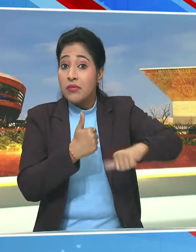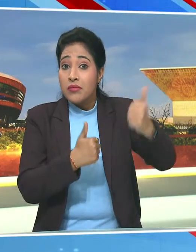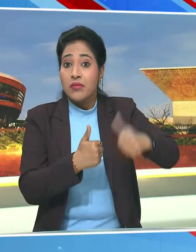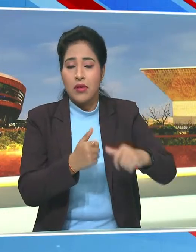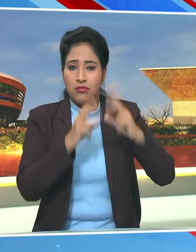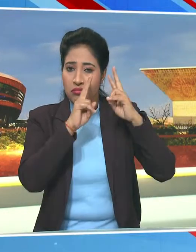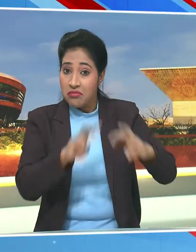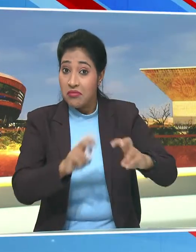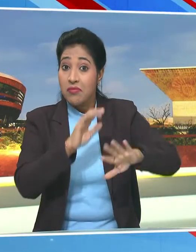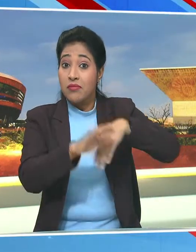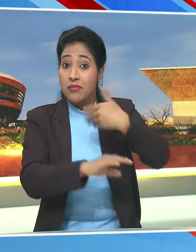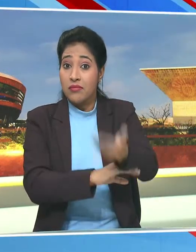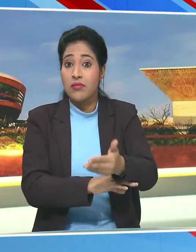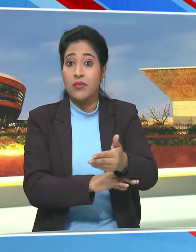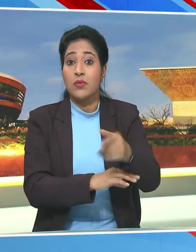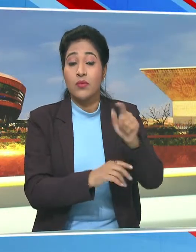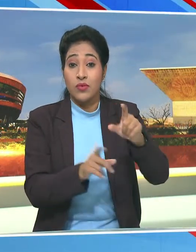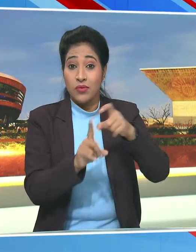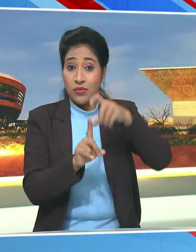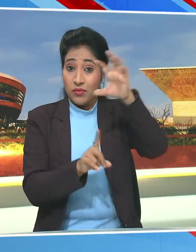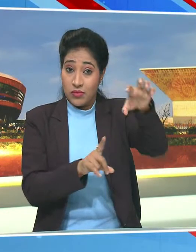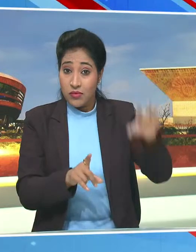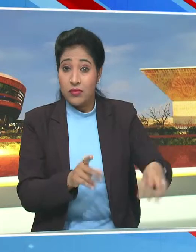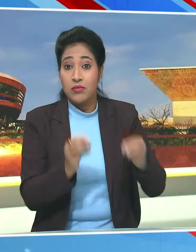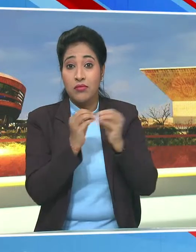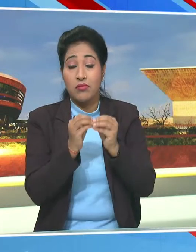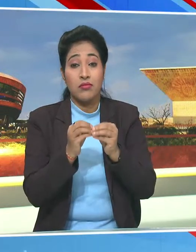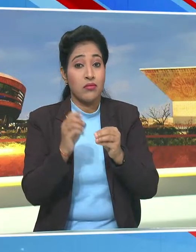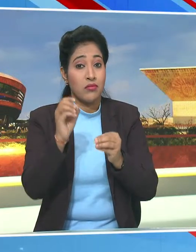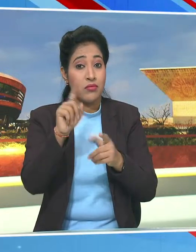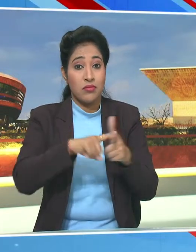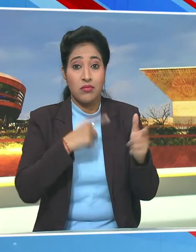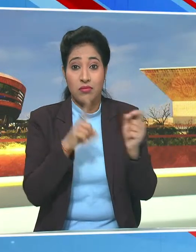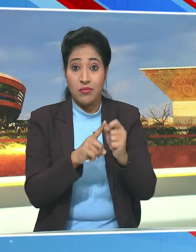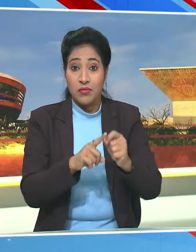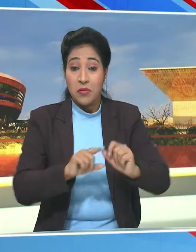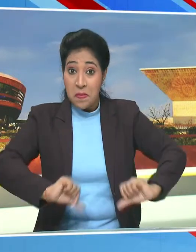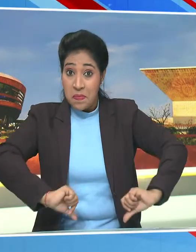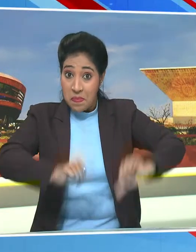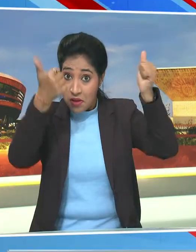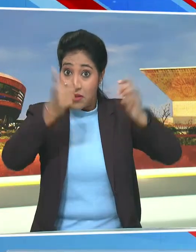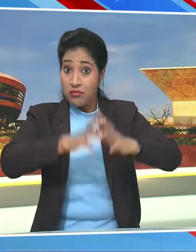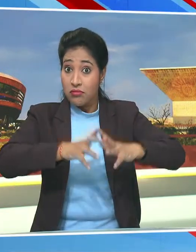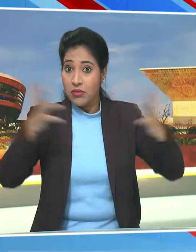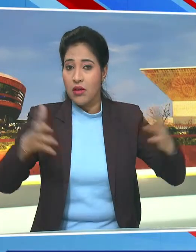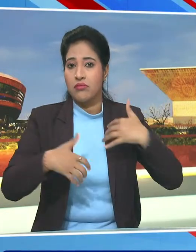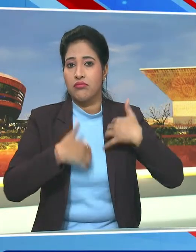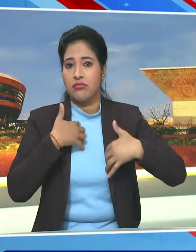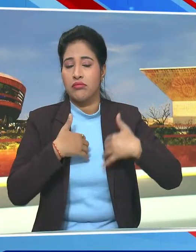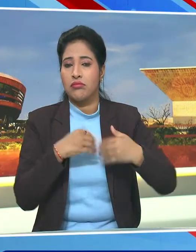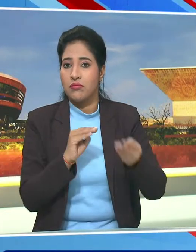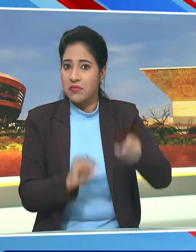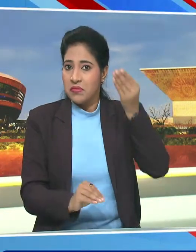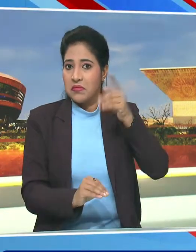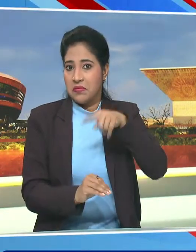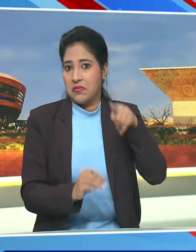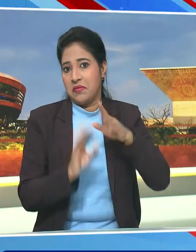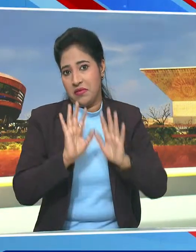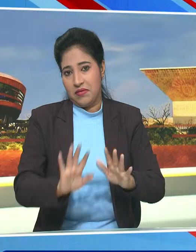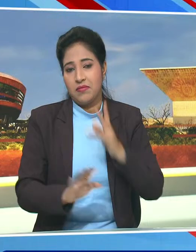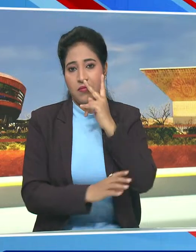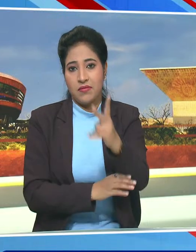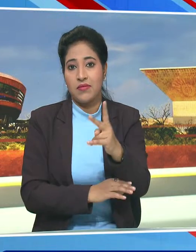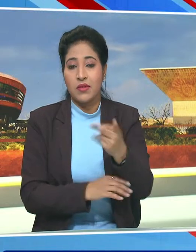पूरा अधन करने के बाद आकांक्षी जिलों में भाजपा की प्रचंड जीत को लेकर कुछ दिल्चस्प आंकड़े सामने आए हैं